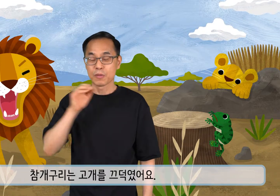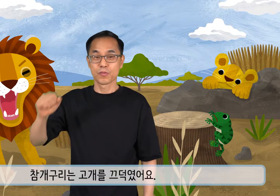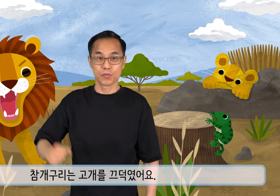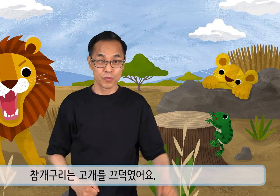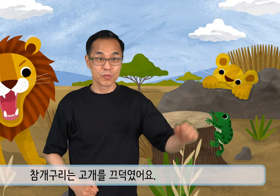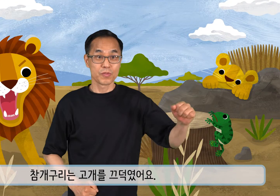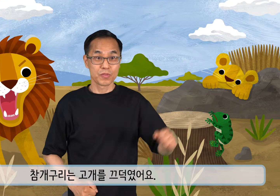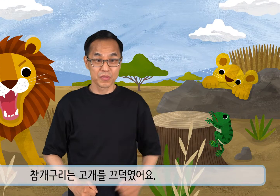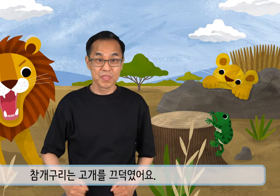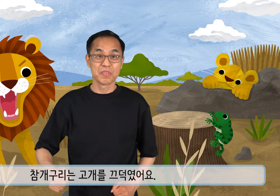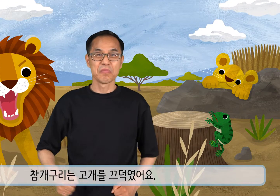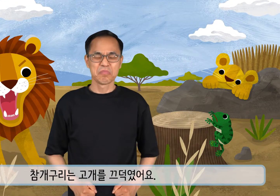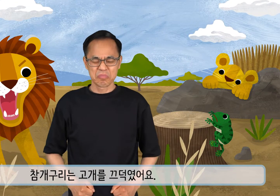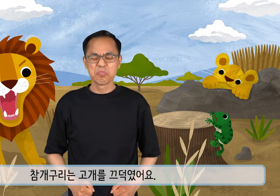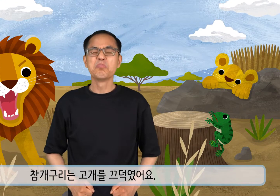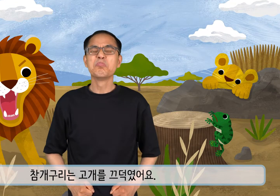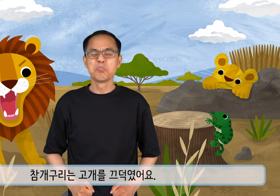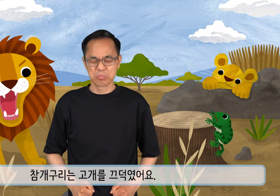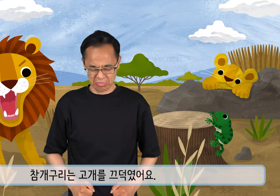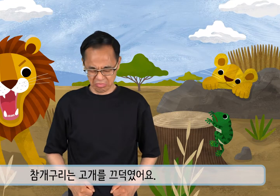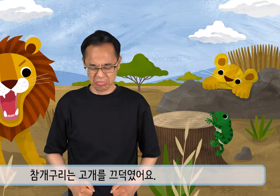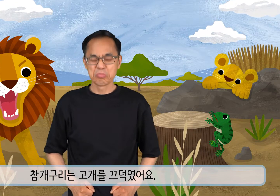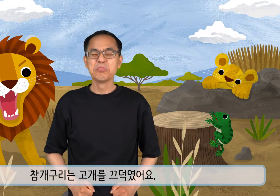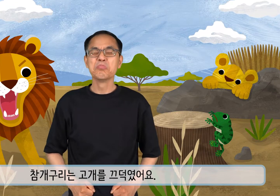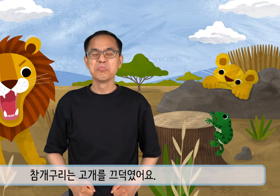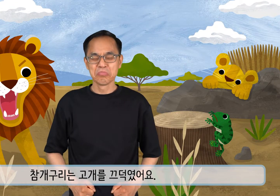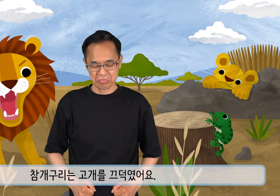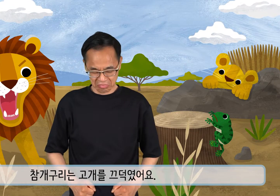참개구리는 고개를 끄덕였어요.